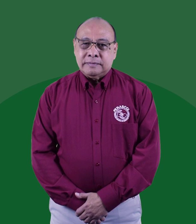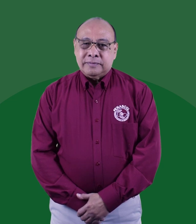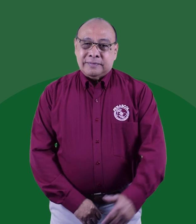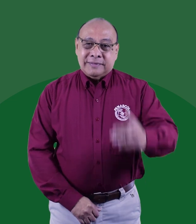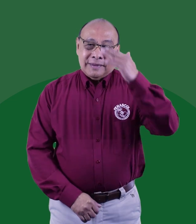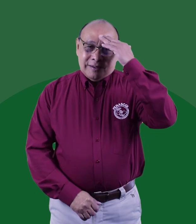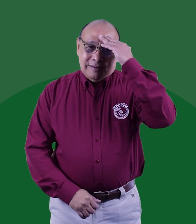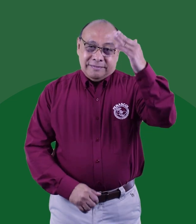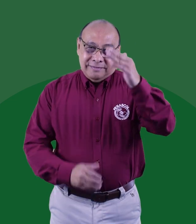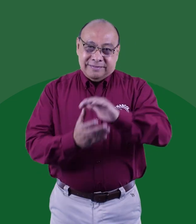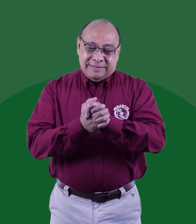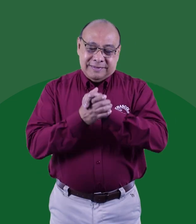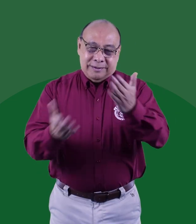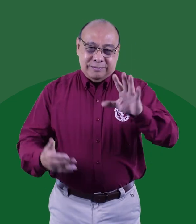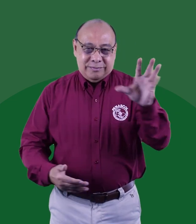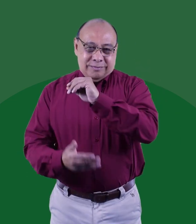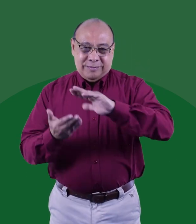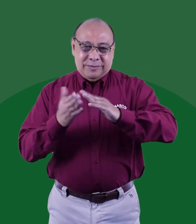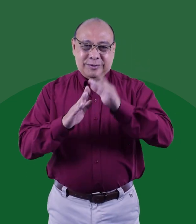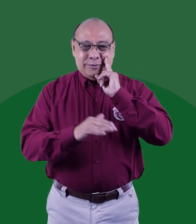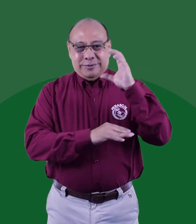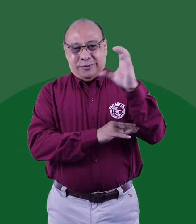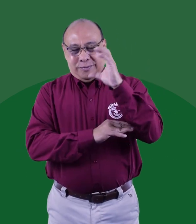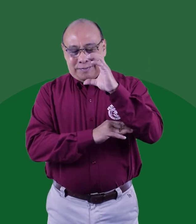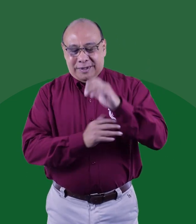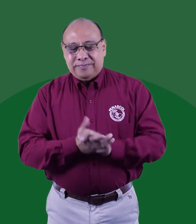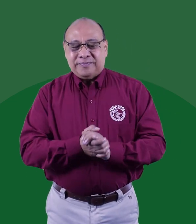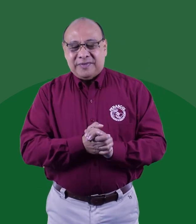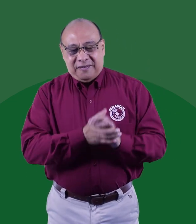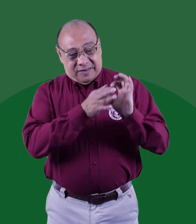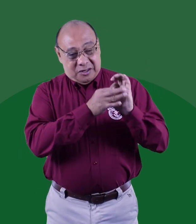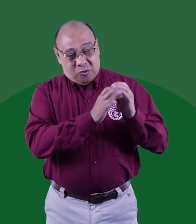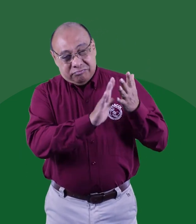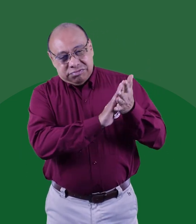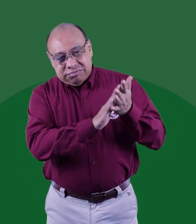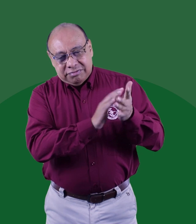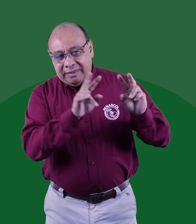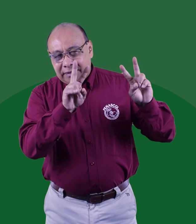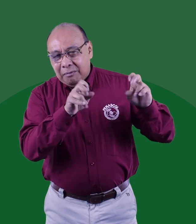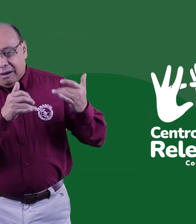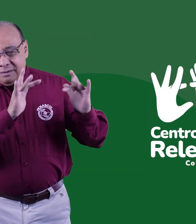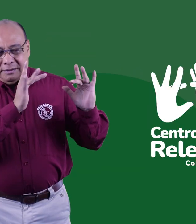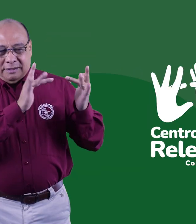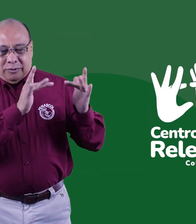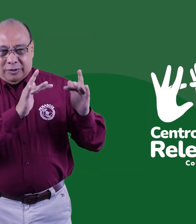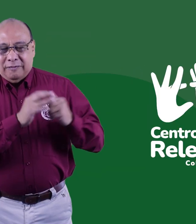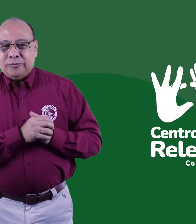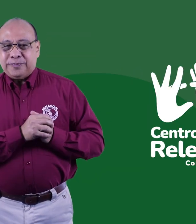Hola, un saludo para toda la comunidad sorda de Colombia. En este momento FENASCOL quiere informarles acerca